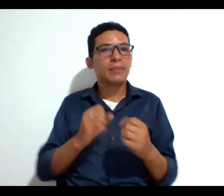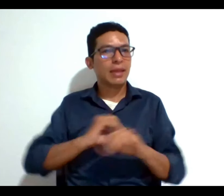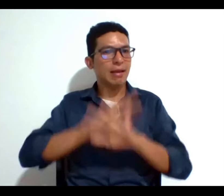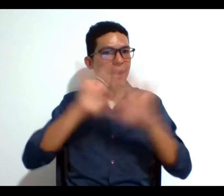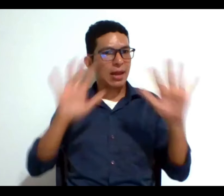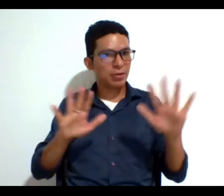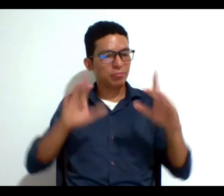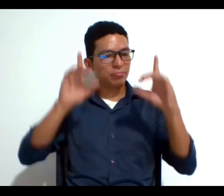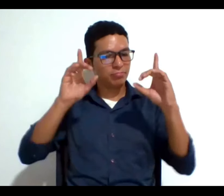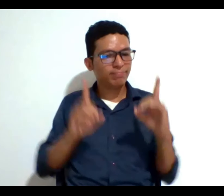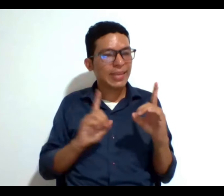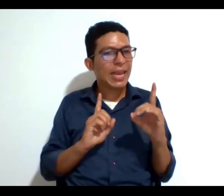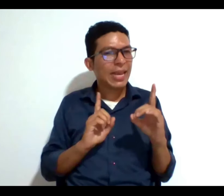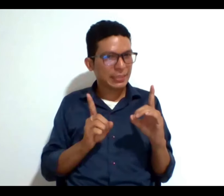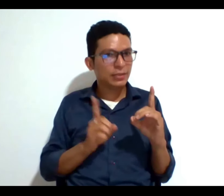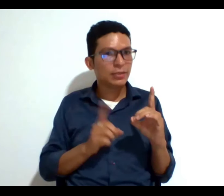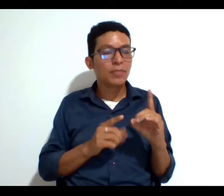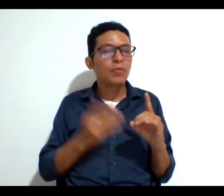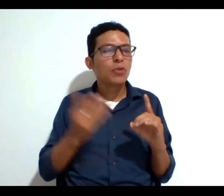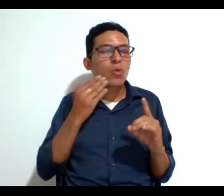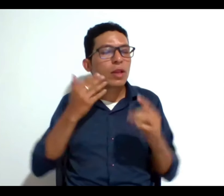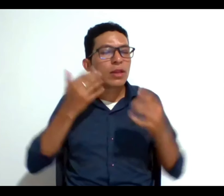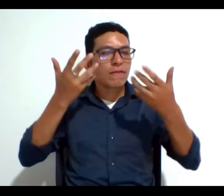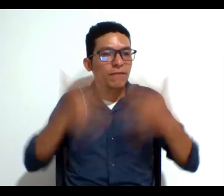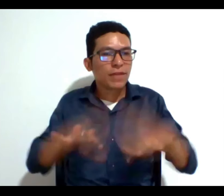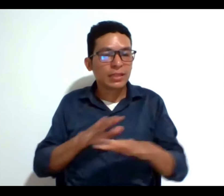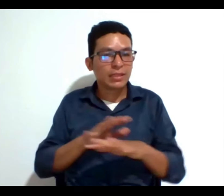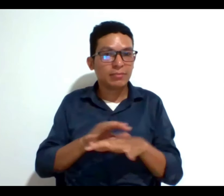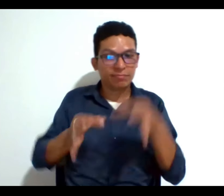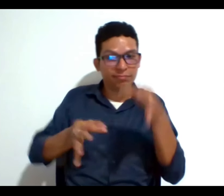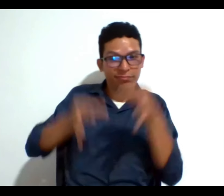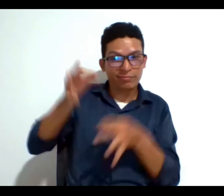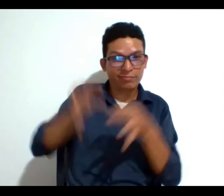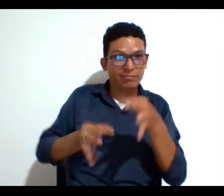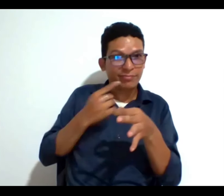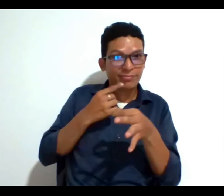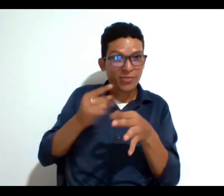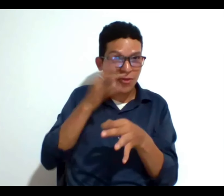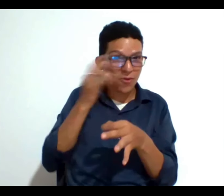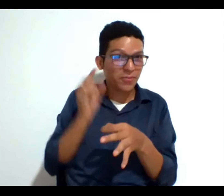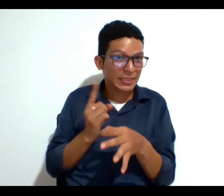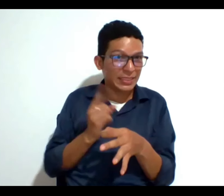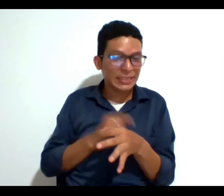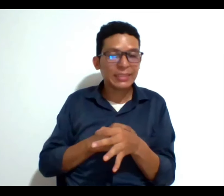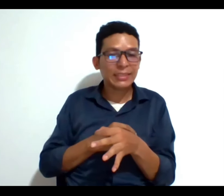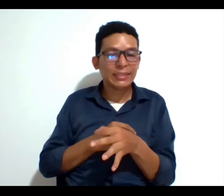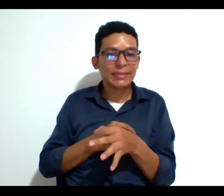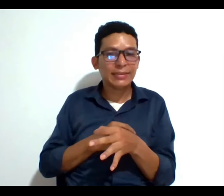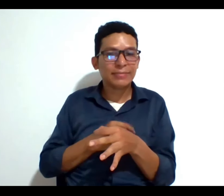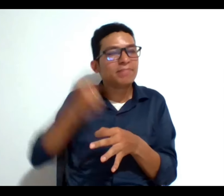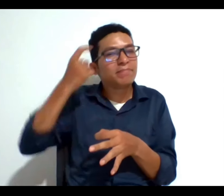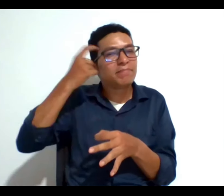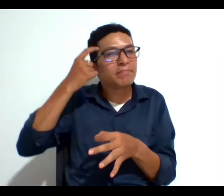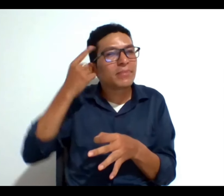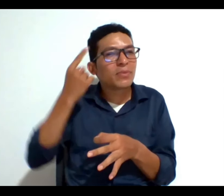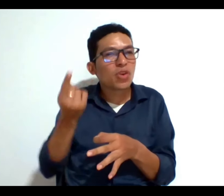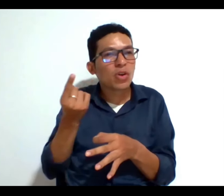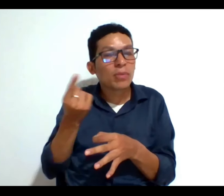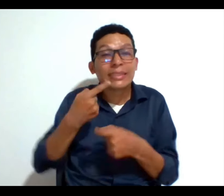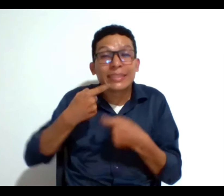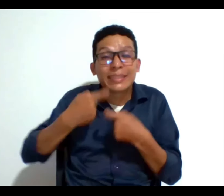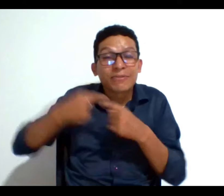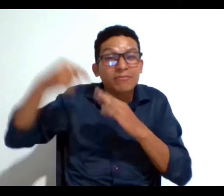decisiones cuando terminan judicializándose como es el caso de este señor piensen cómo se complejiza ya una